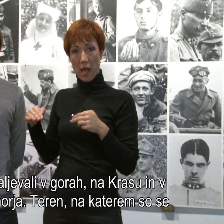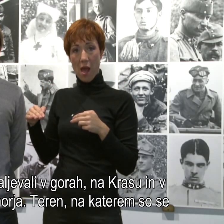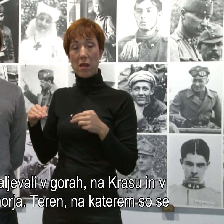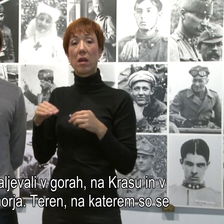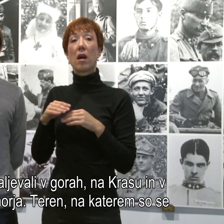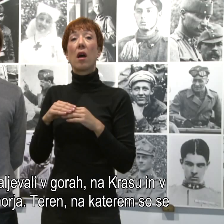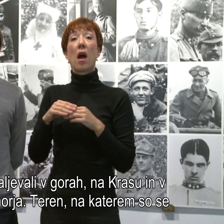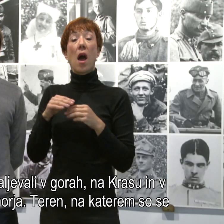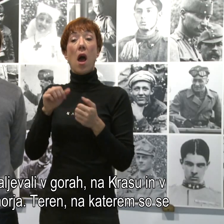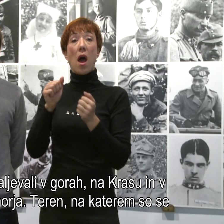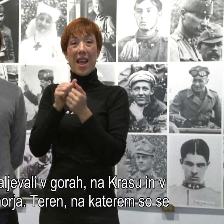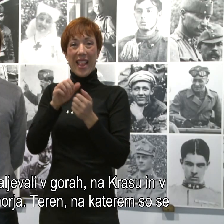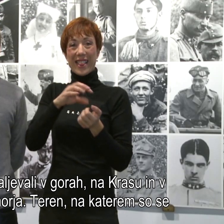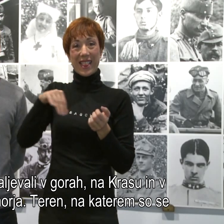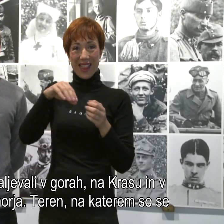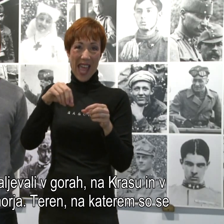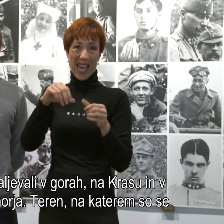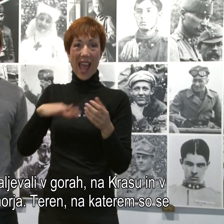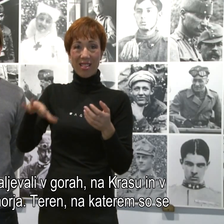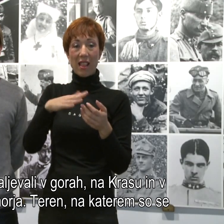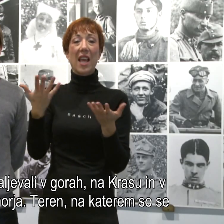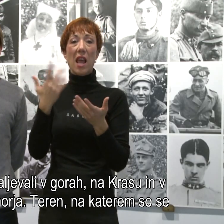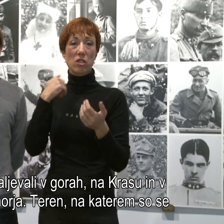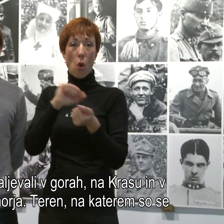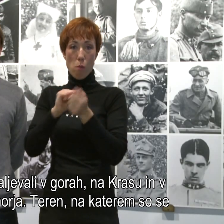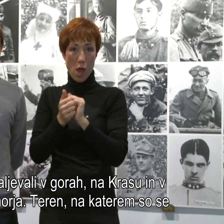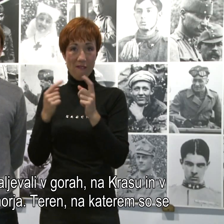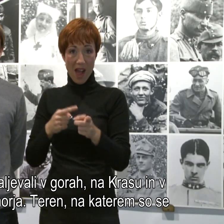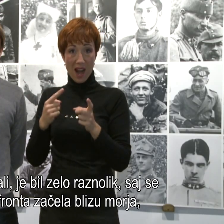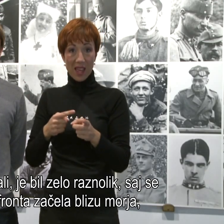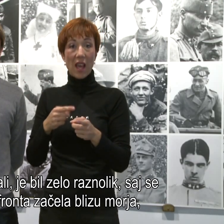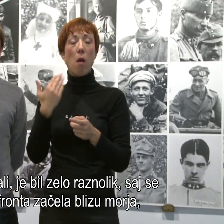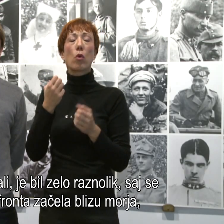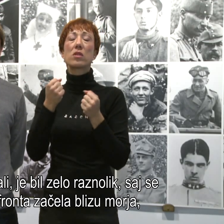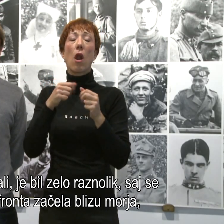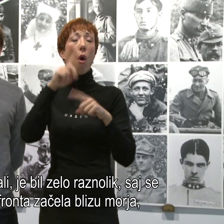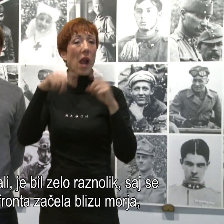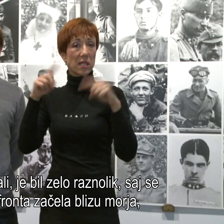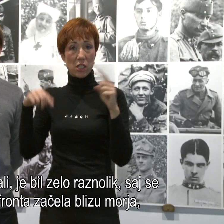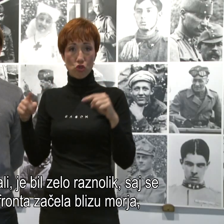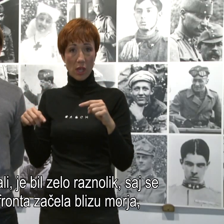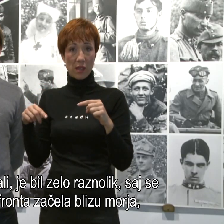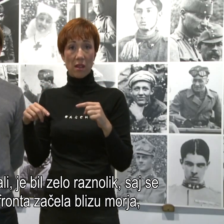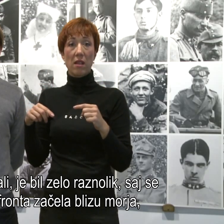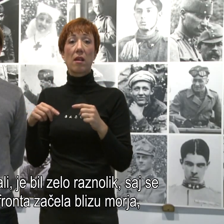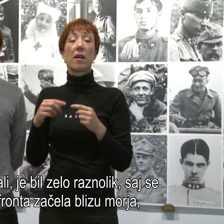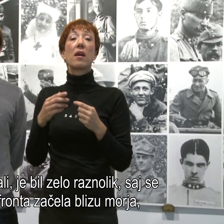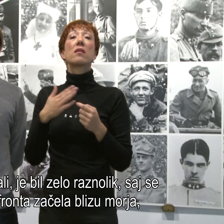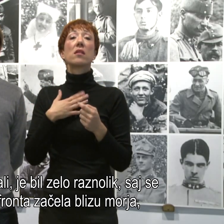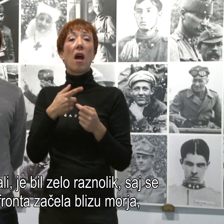teren, na katerem so se bojevali, je bil zelo raznolik. Saj se je fronta začela